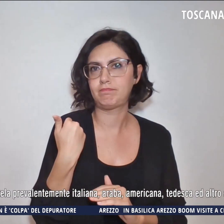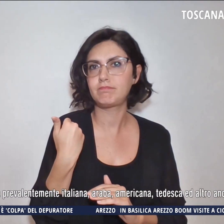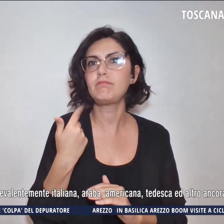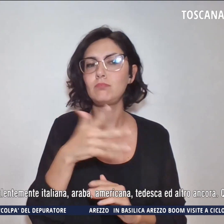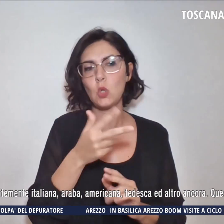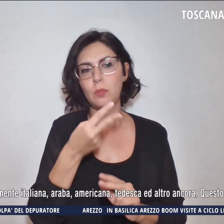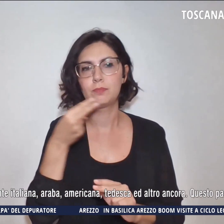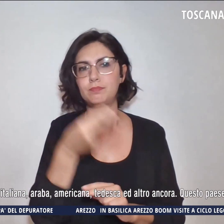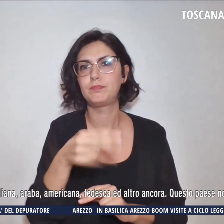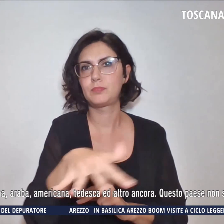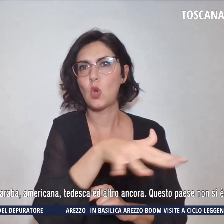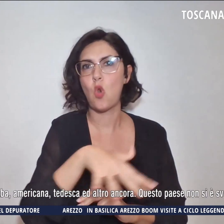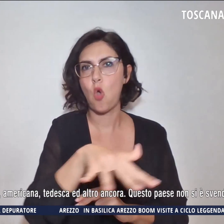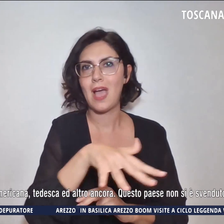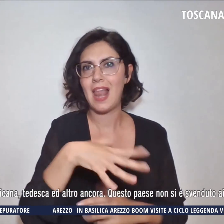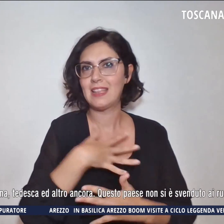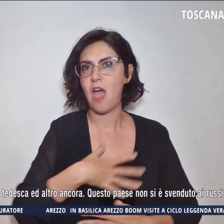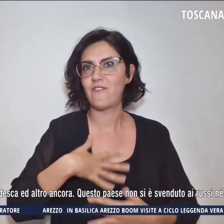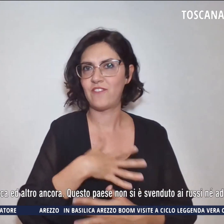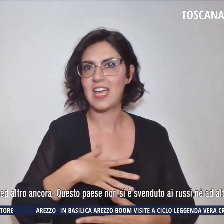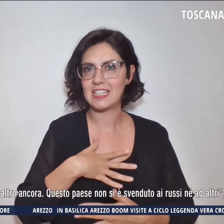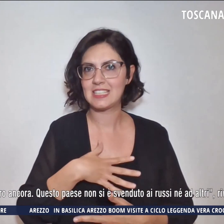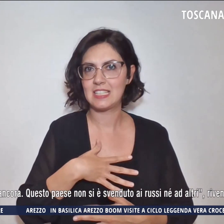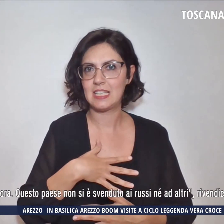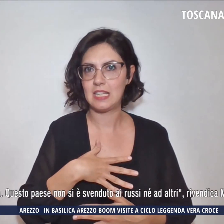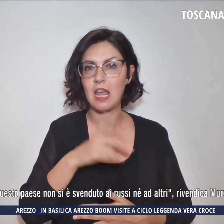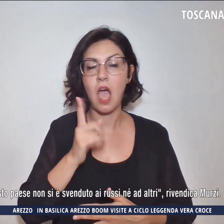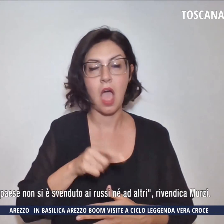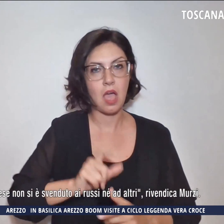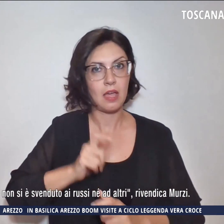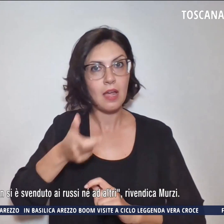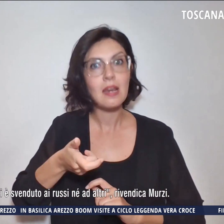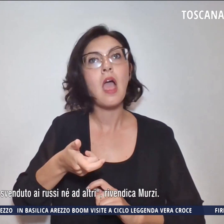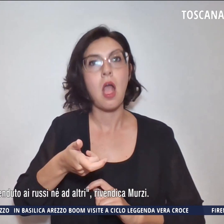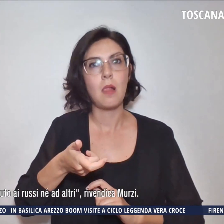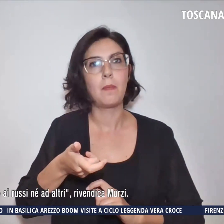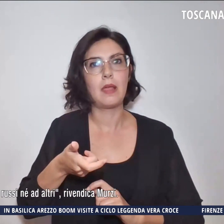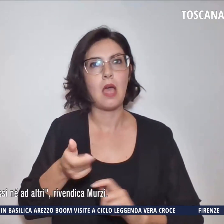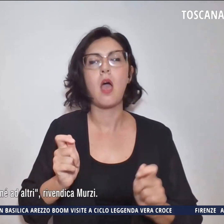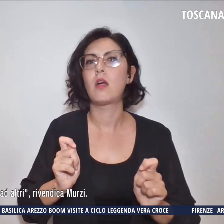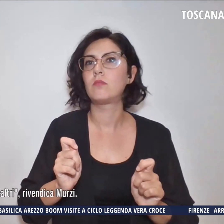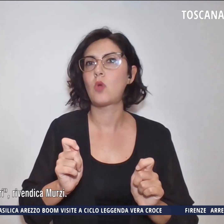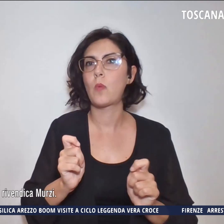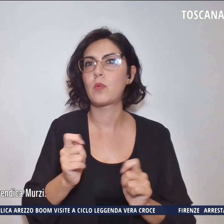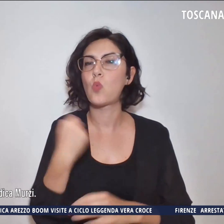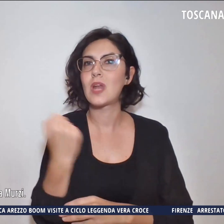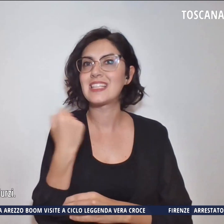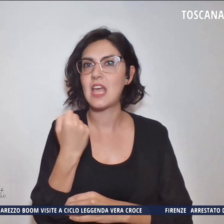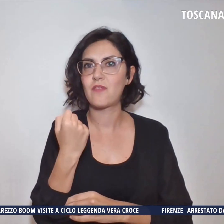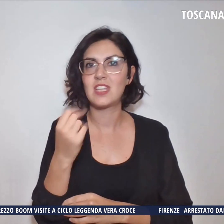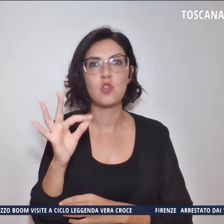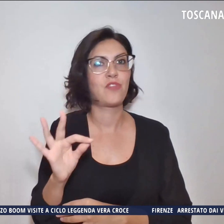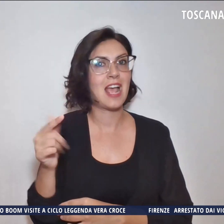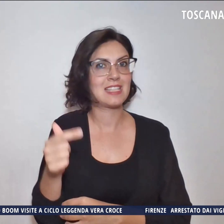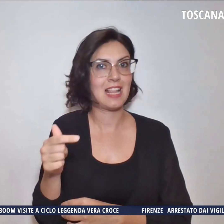della Versilia anche in replica ad un regente servizio del Financial Times che descrive Forte dei